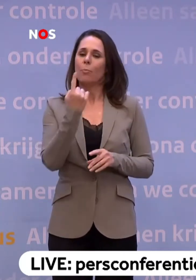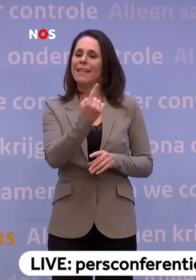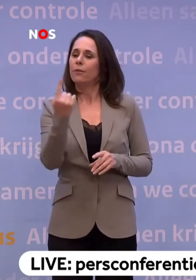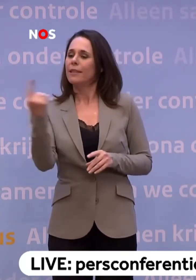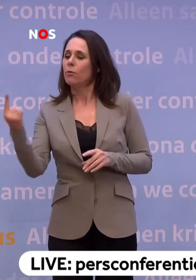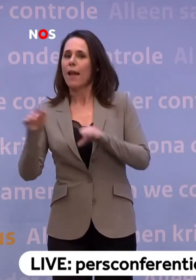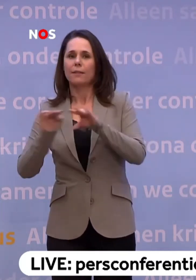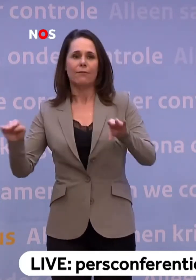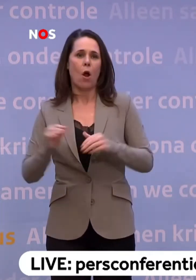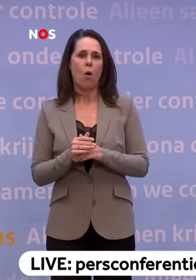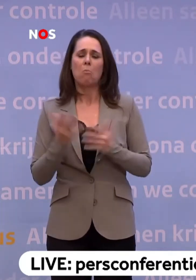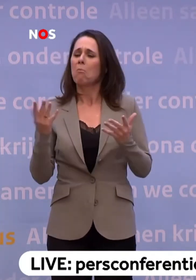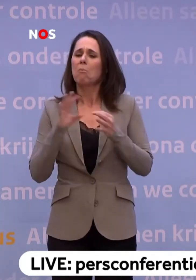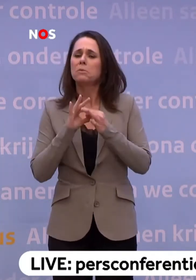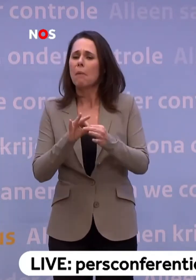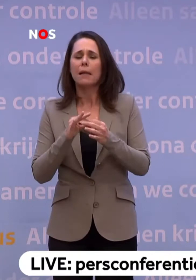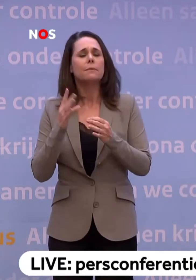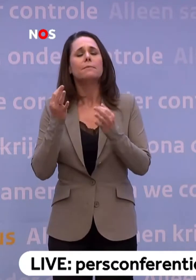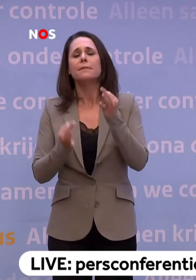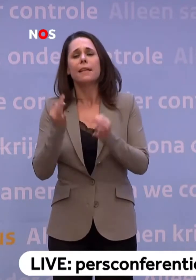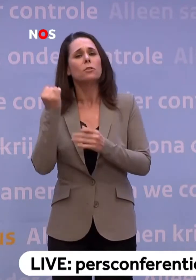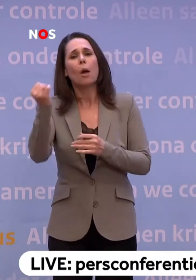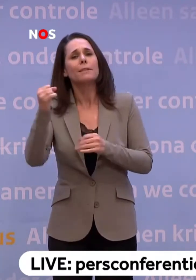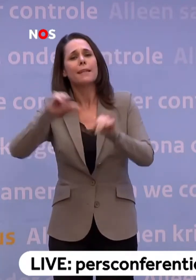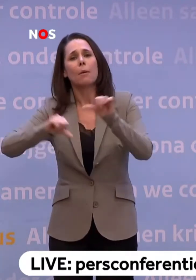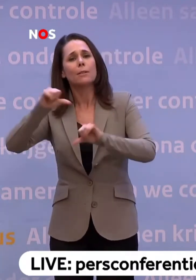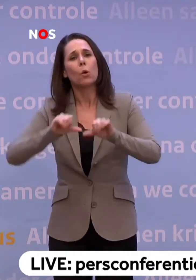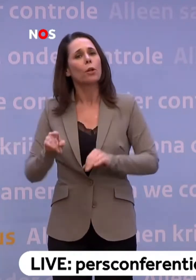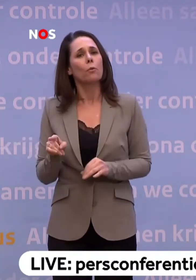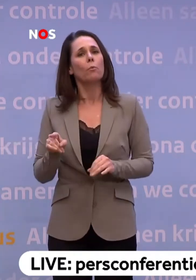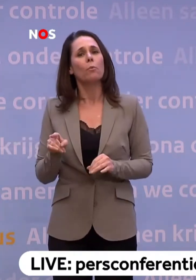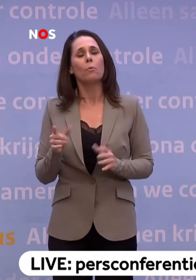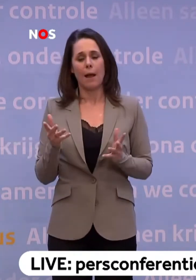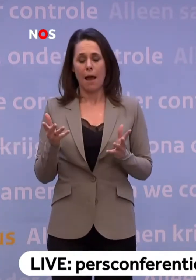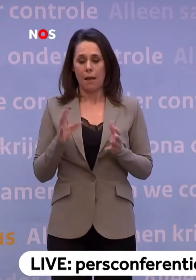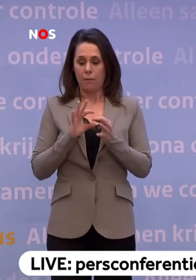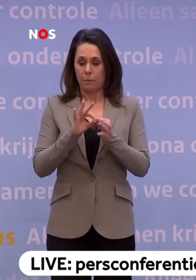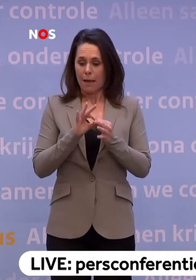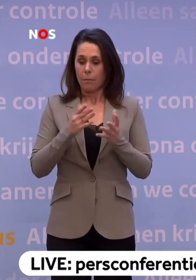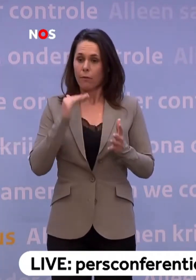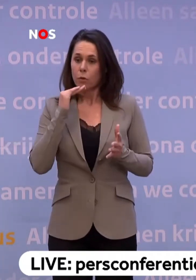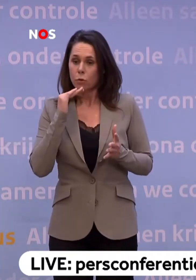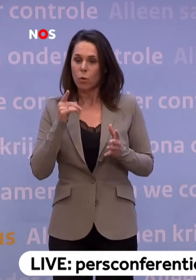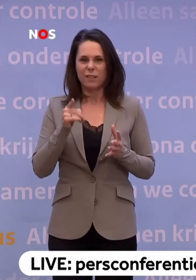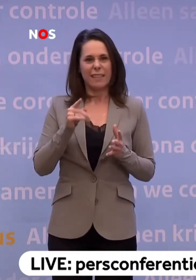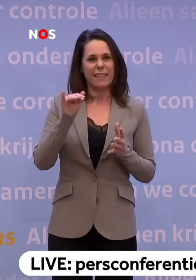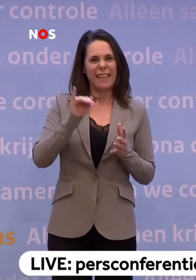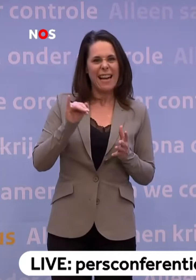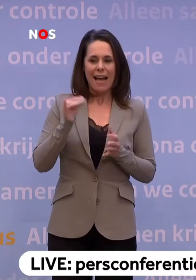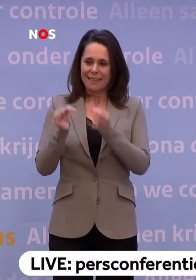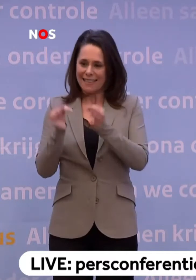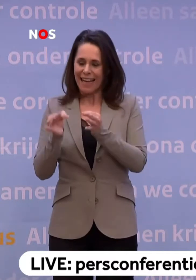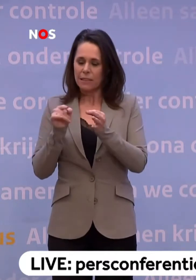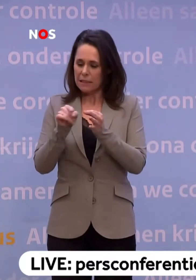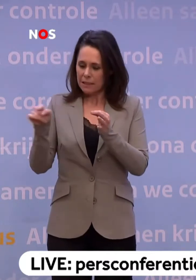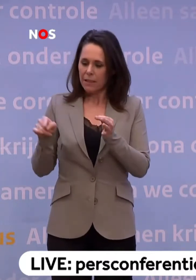heeft alles te maken... ...niet zozeer met de testcapaciteit in de laboratoria... ...maar wel alles te maken met... ...heb je dan ook voldoende ELISA-tests... ...de testkits